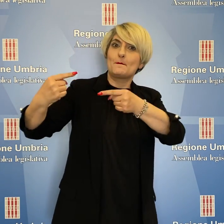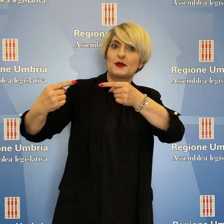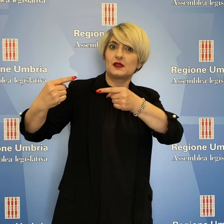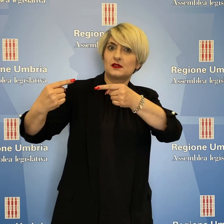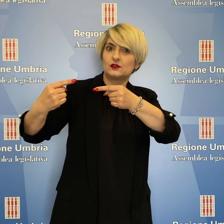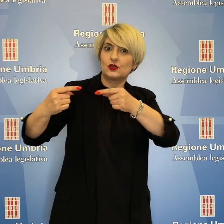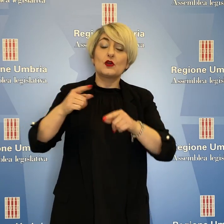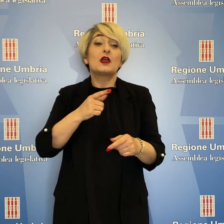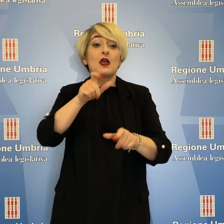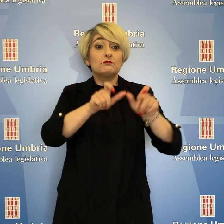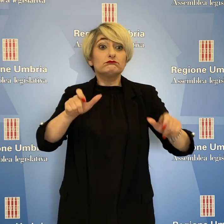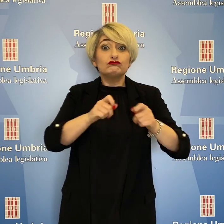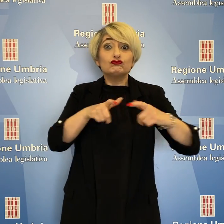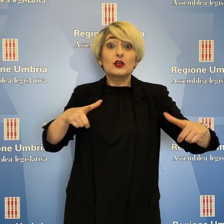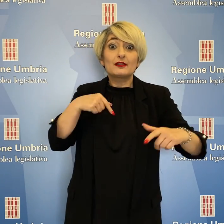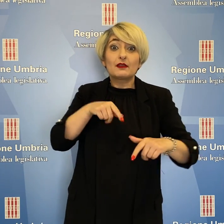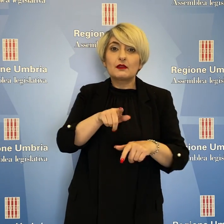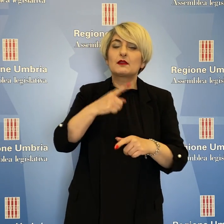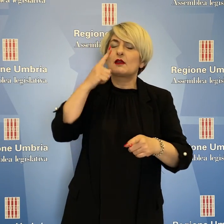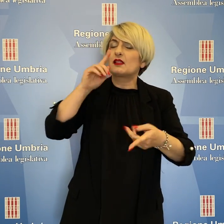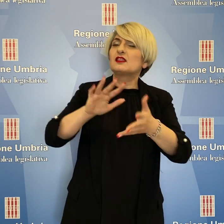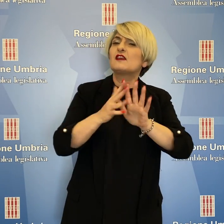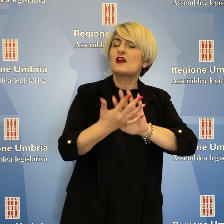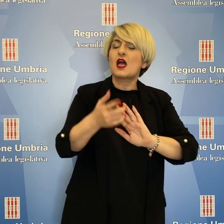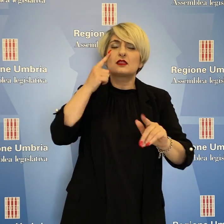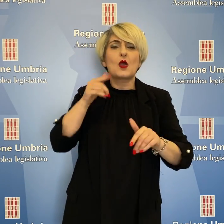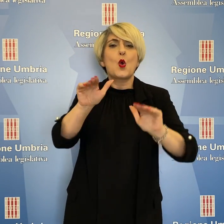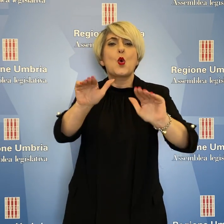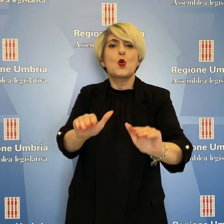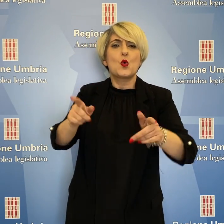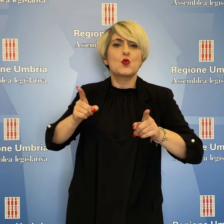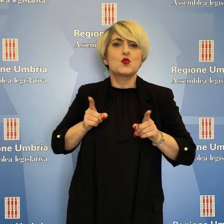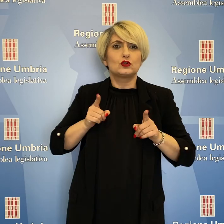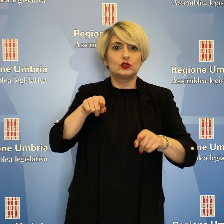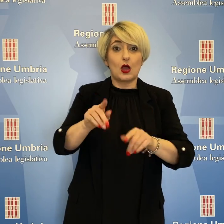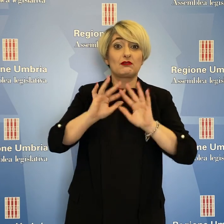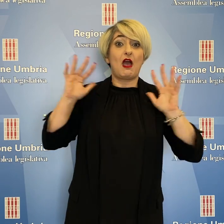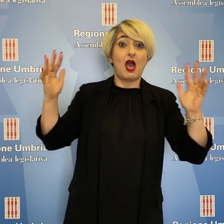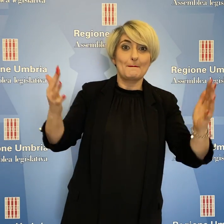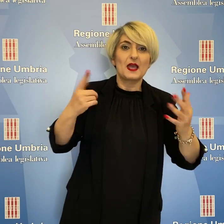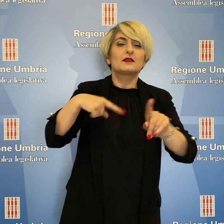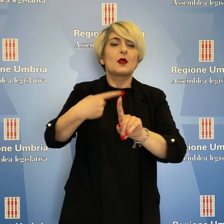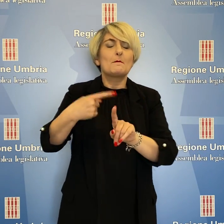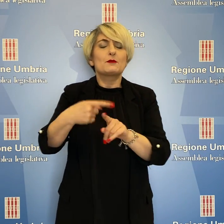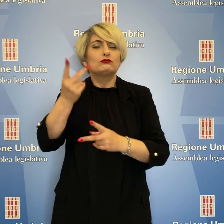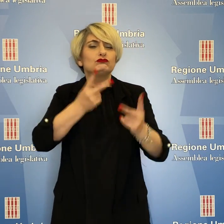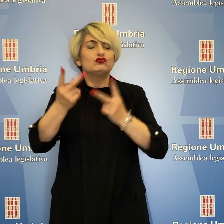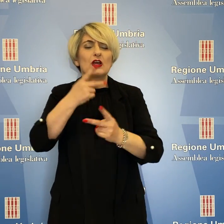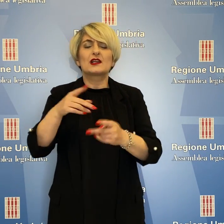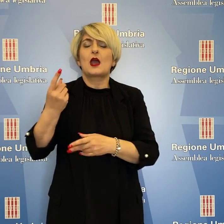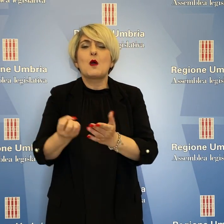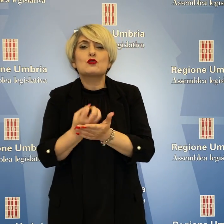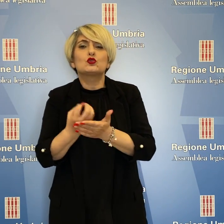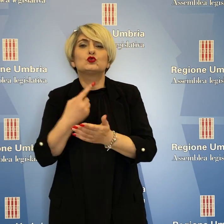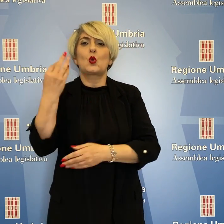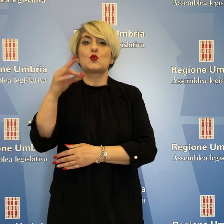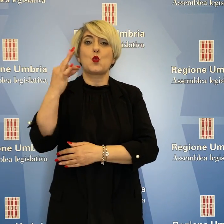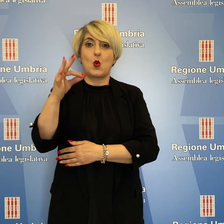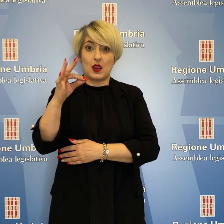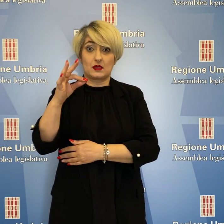con il cittadino, ha detto l'assessore, che diviene custode dell'ambiente e delle produzioni di qualità. La regione deve affiancare le